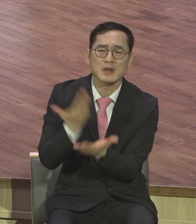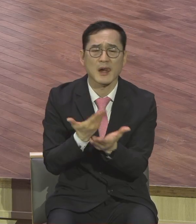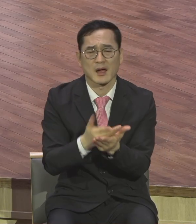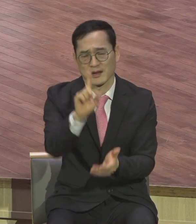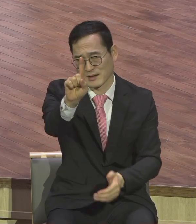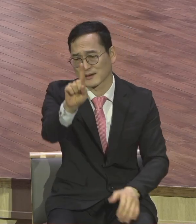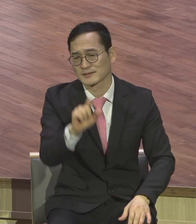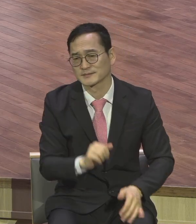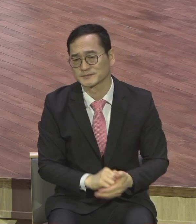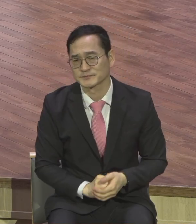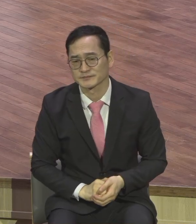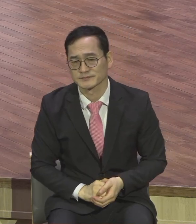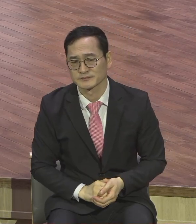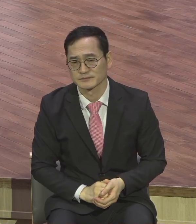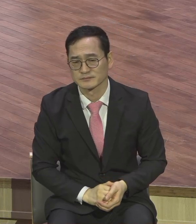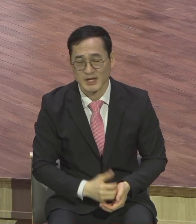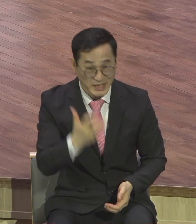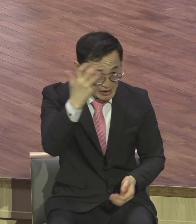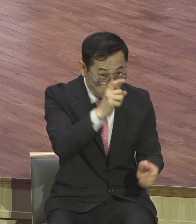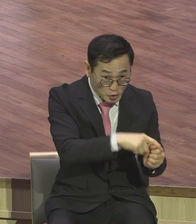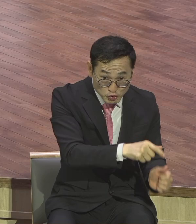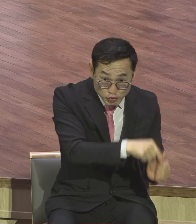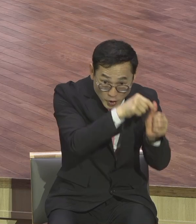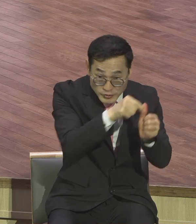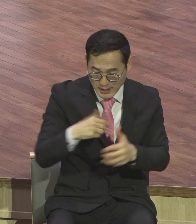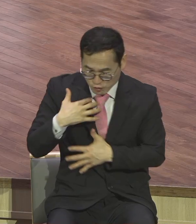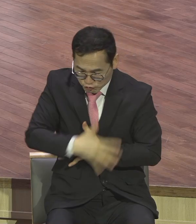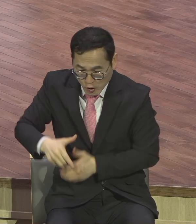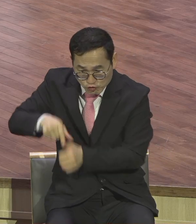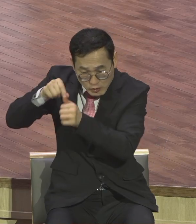지켜줄 정치적인 왕을 기대했어요